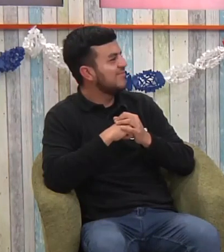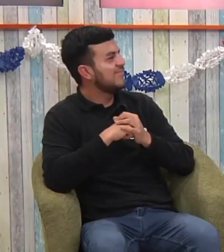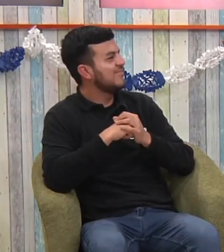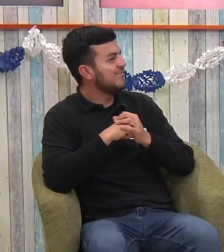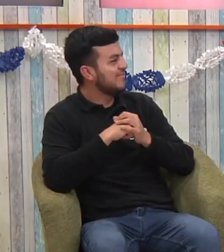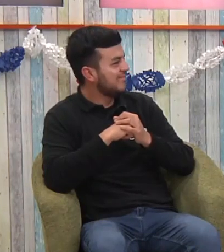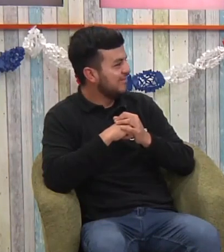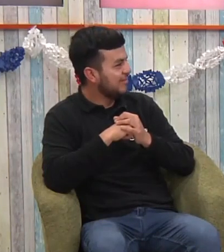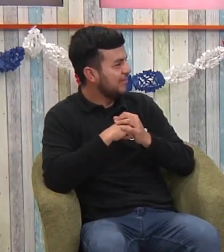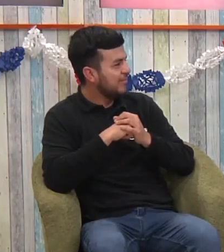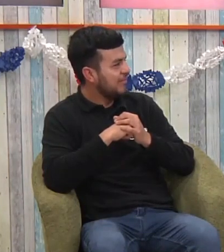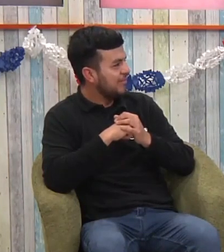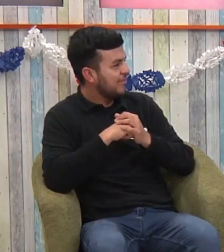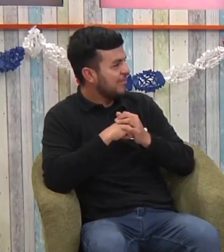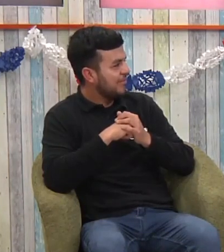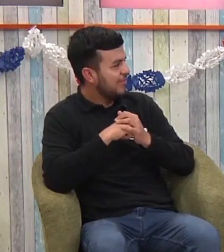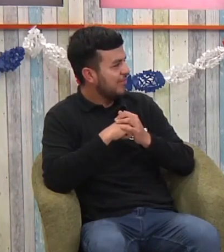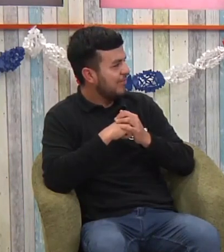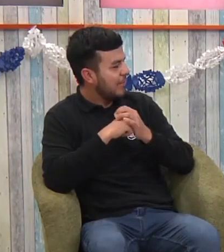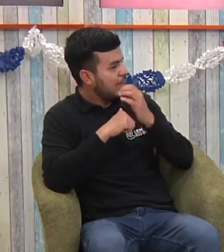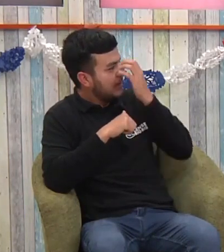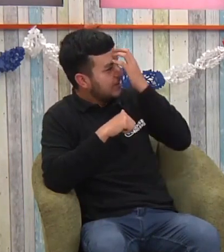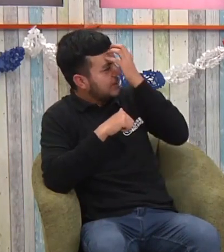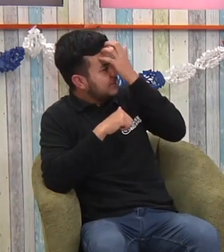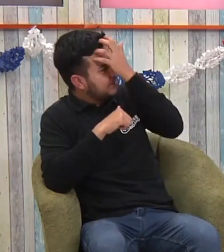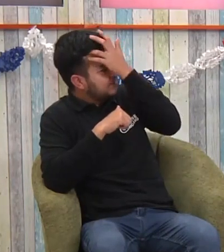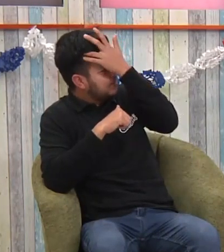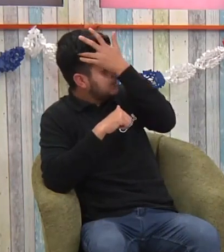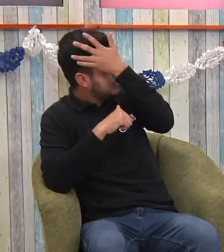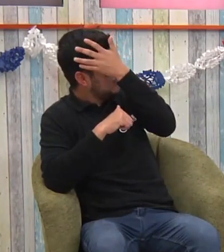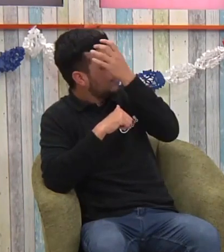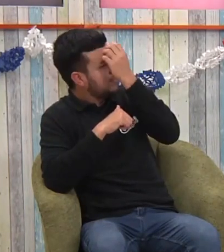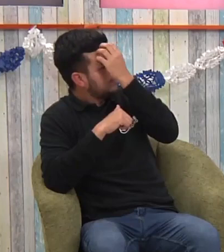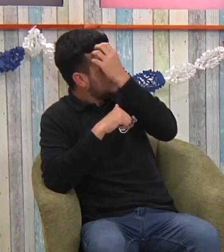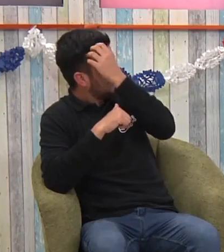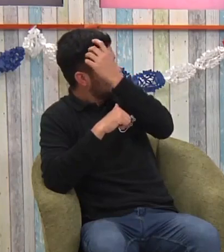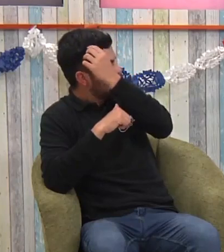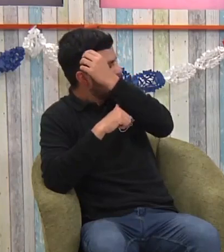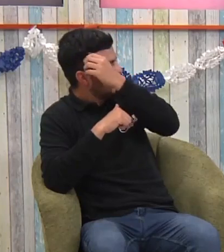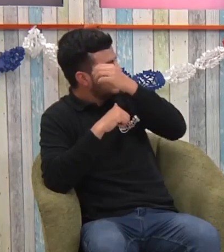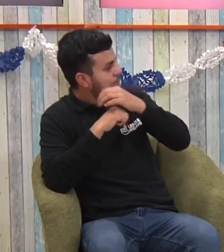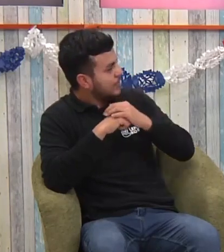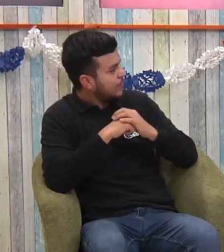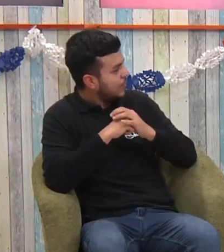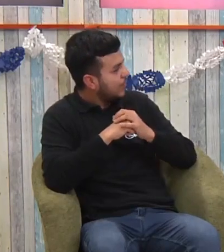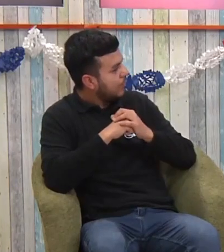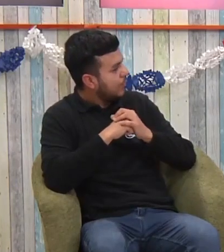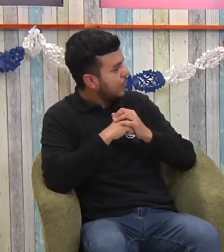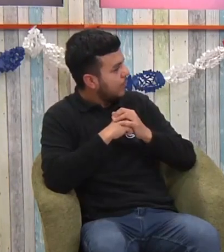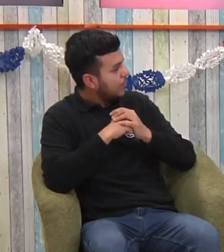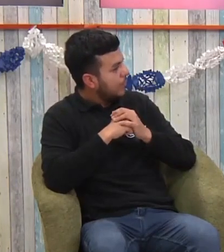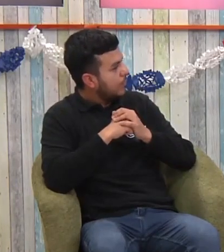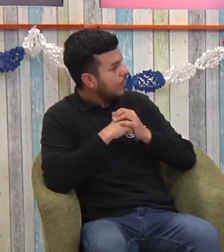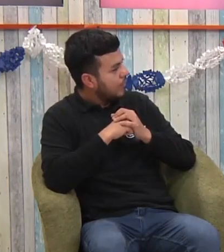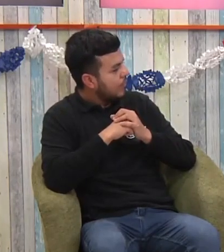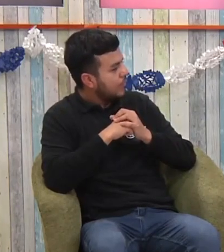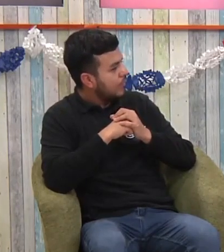Bueno, actualmente estamos con con nuevos cursos que están disponibles hay la invitación a seguirnos en redes sociales